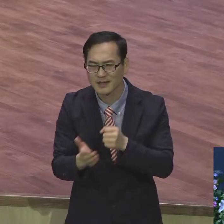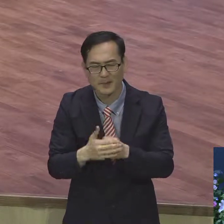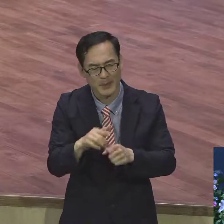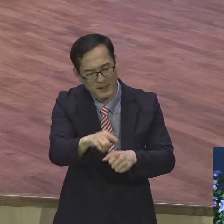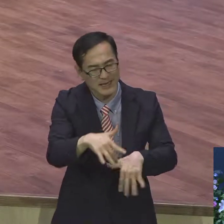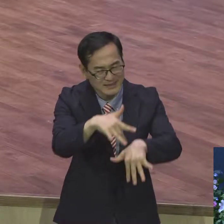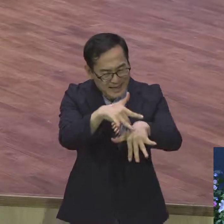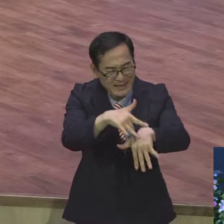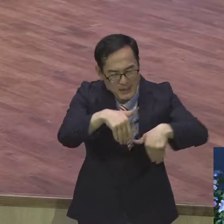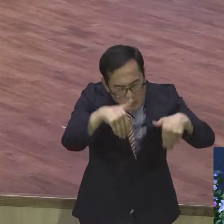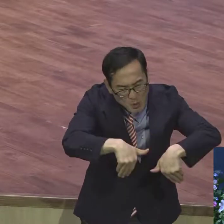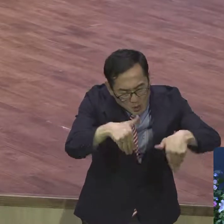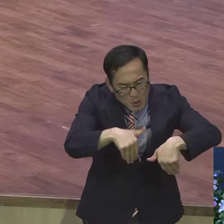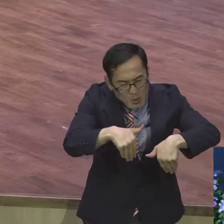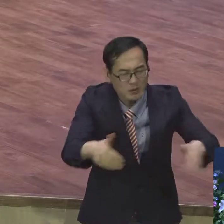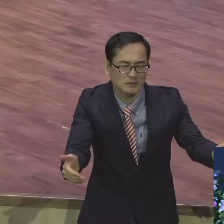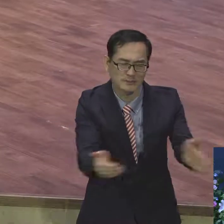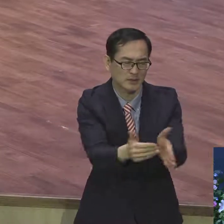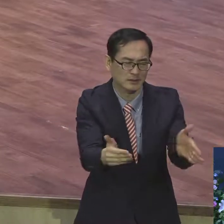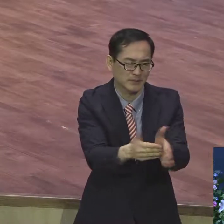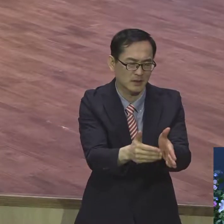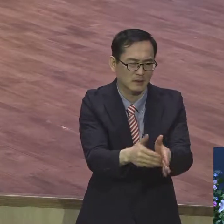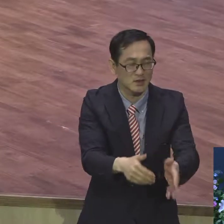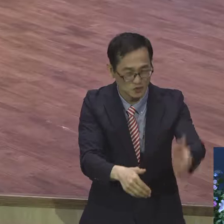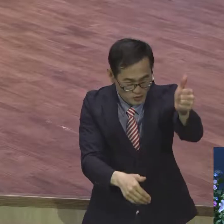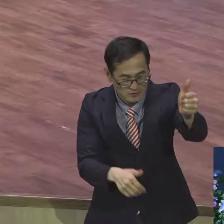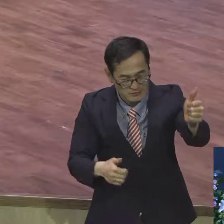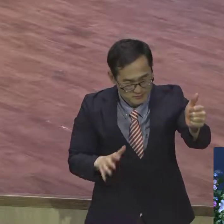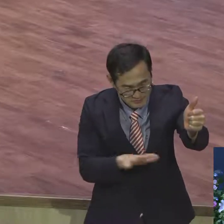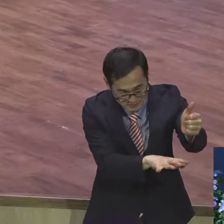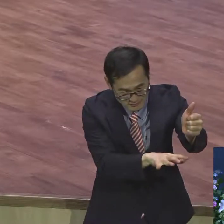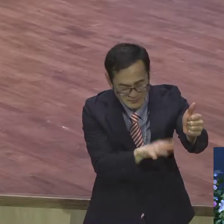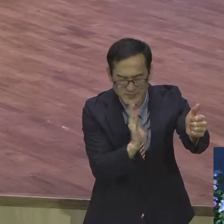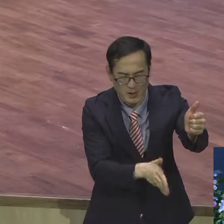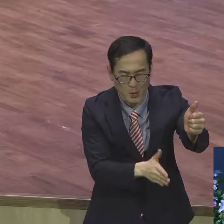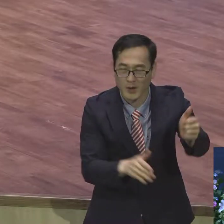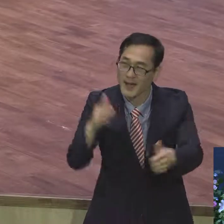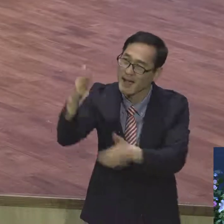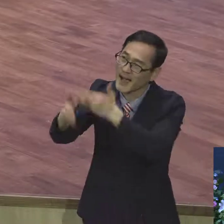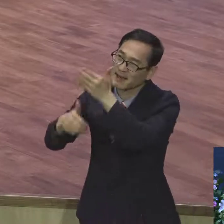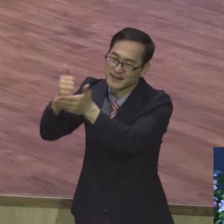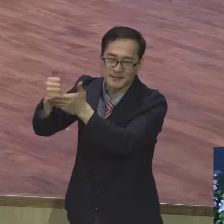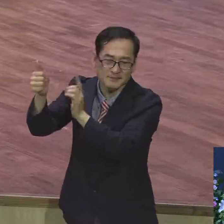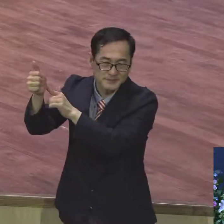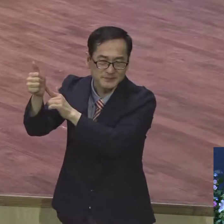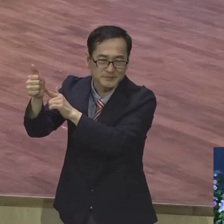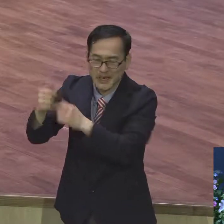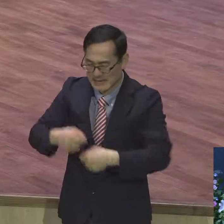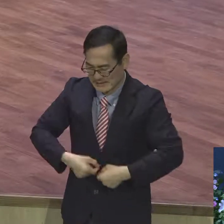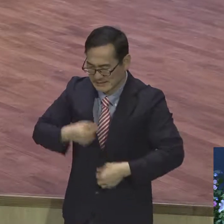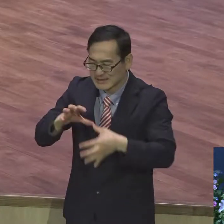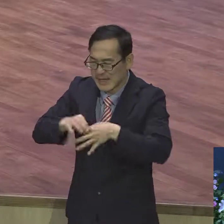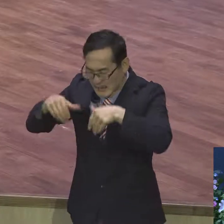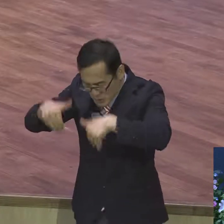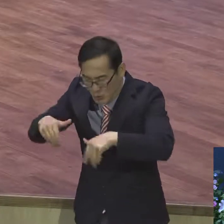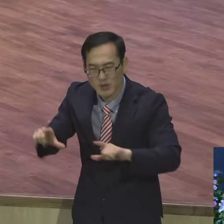받는 조의종이 아니라 하나님의 지배를 받는 의의종으로서의 삶을 살아야 함을